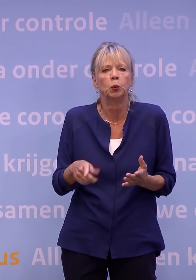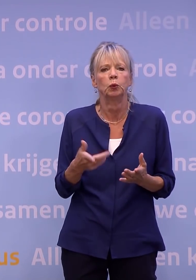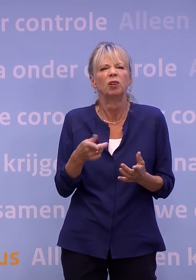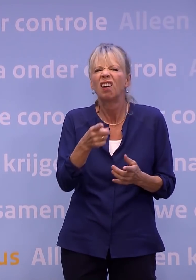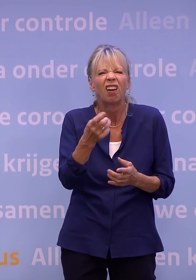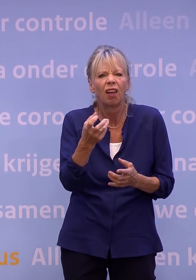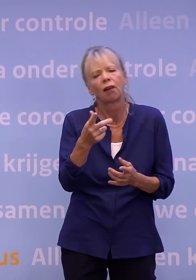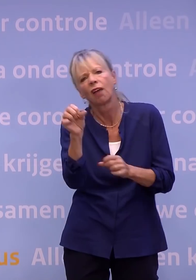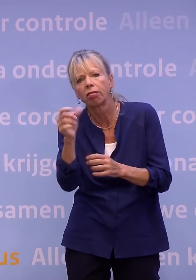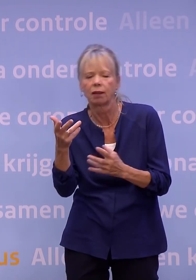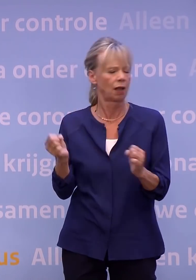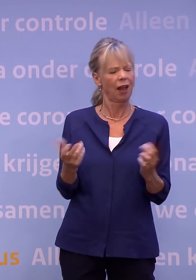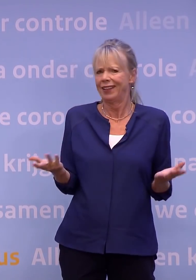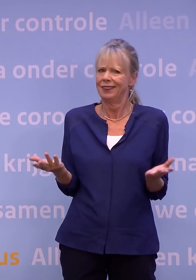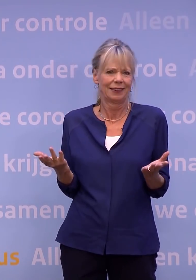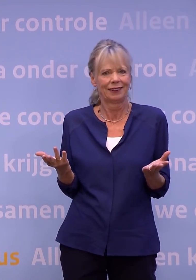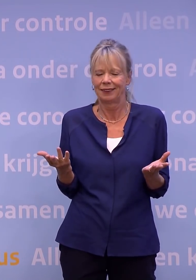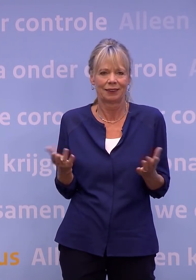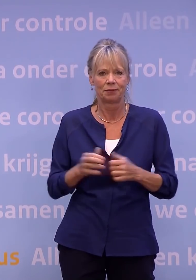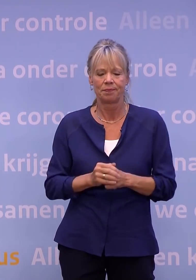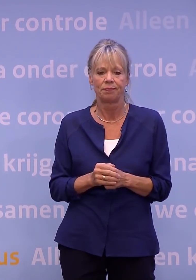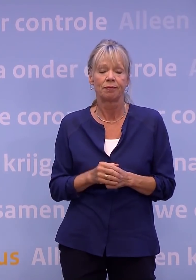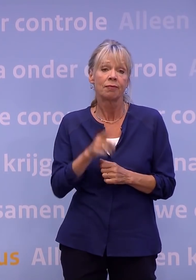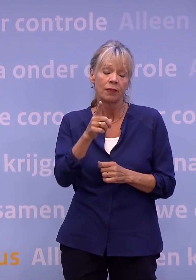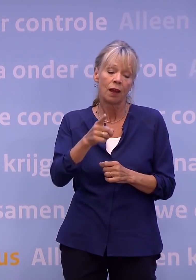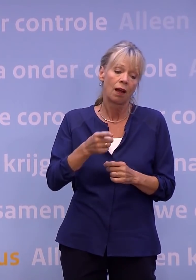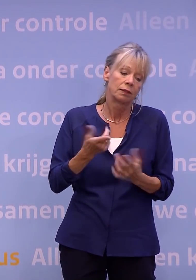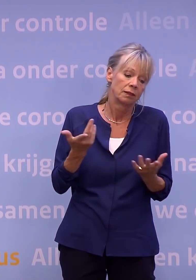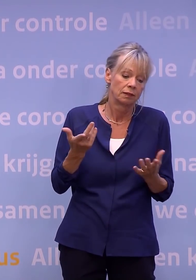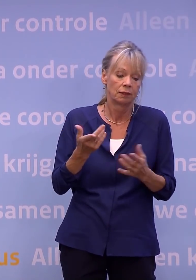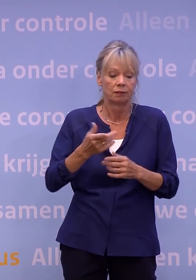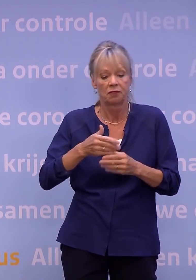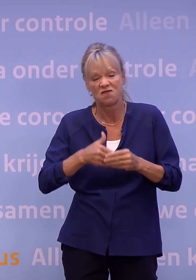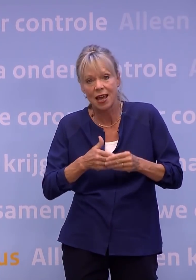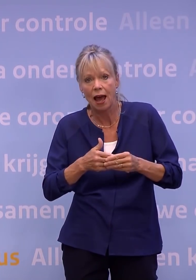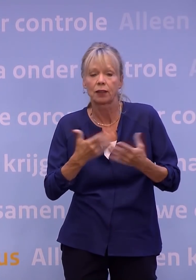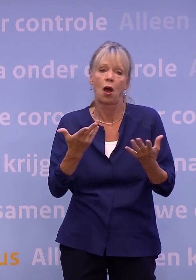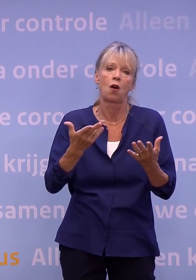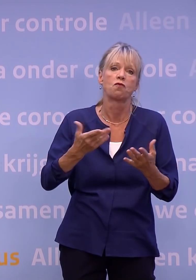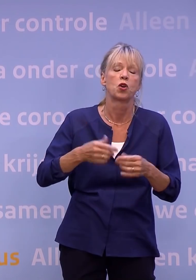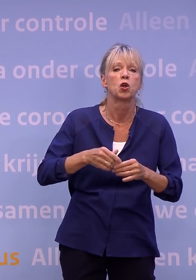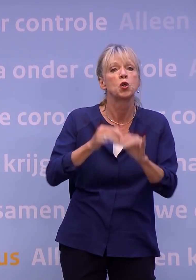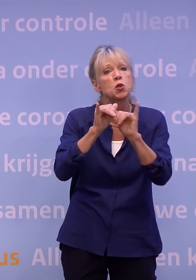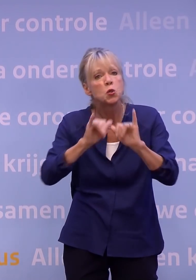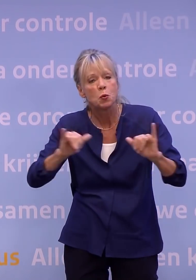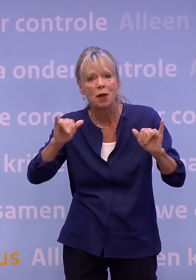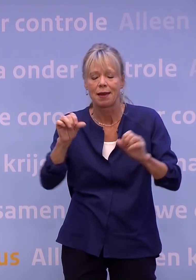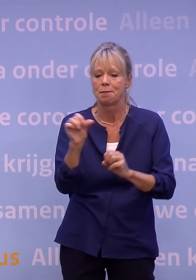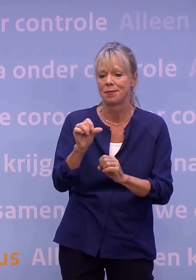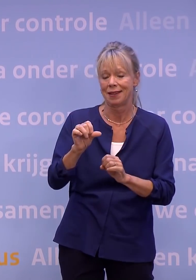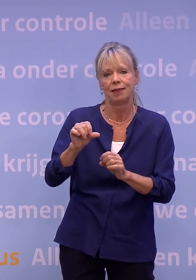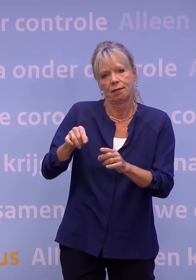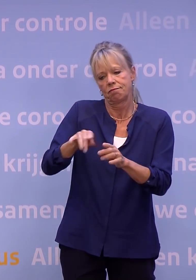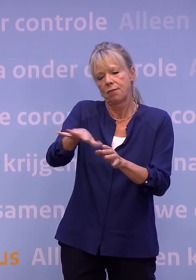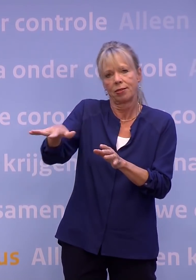In het verlengde hiervan, als je dan je verjaardag, jubileum of bruiloft in een gehuurde zaal viert, dan kan dat op anderhalve